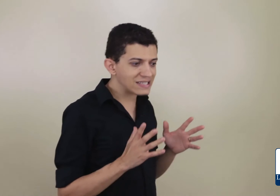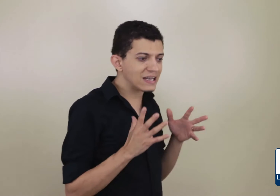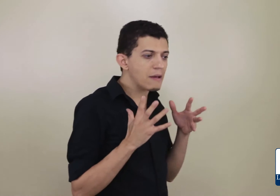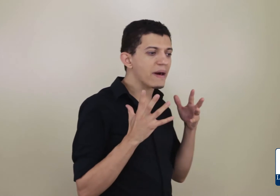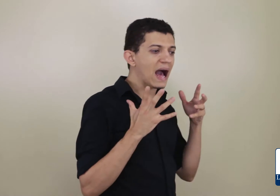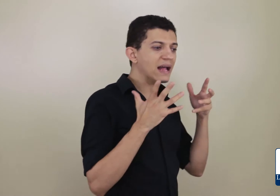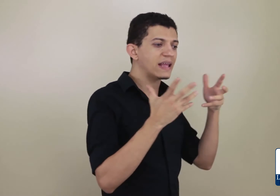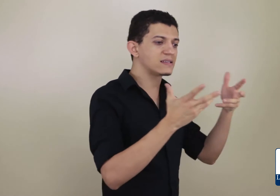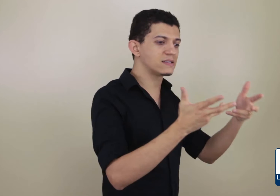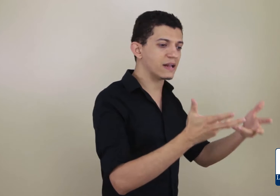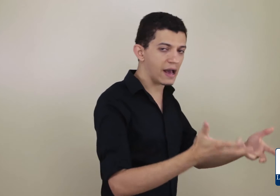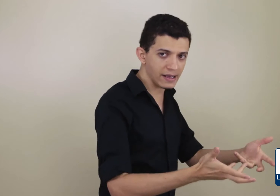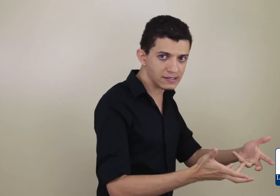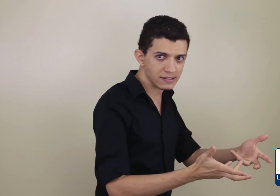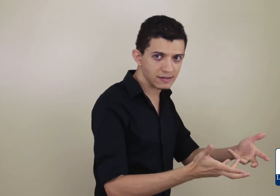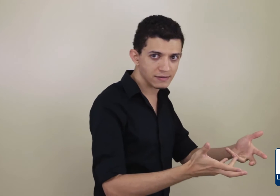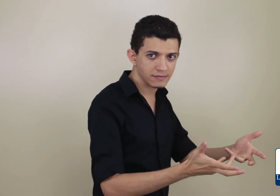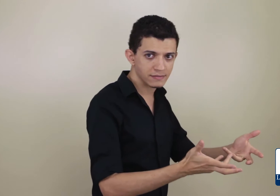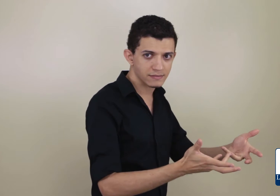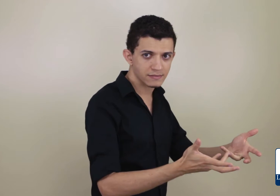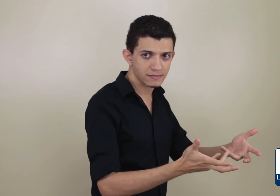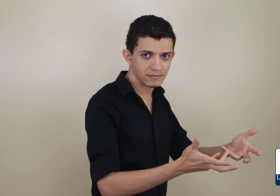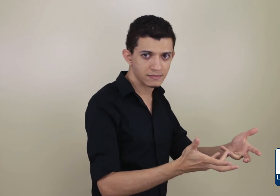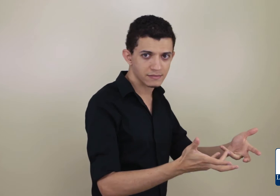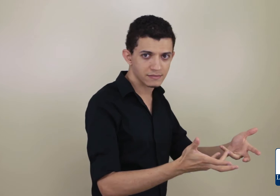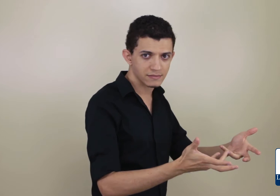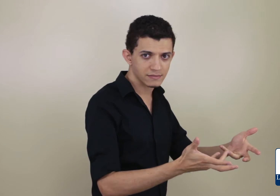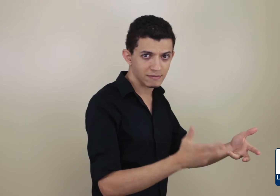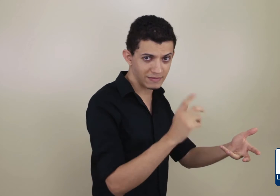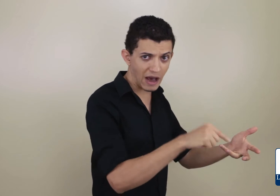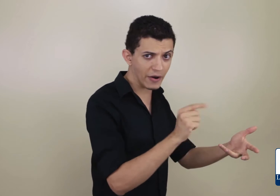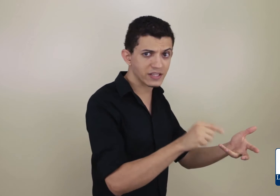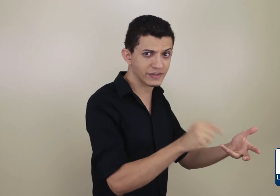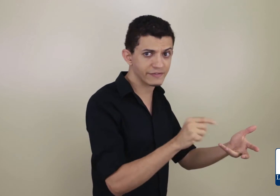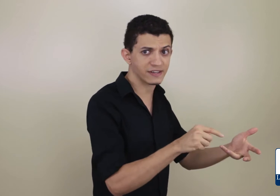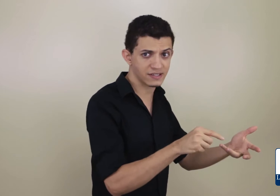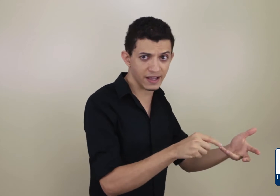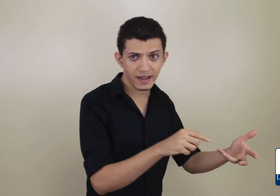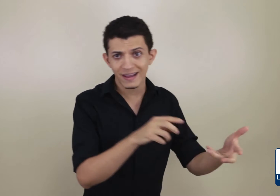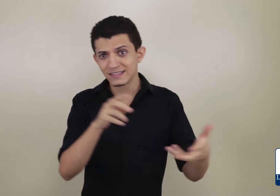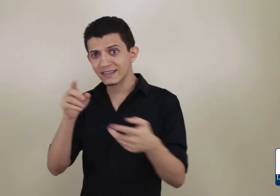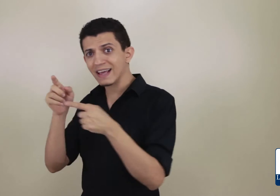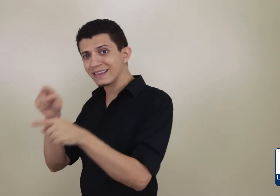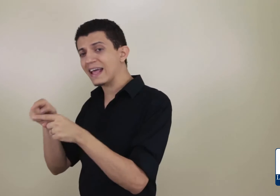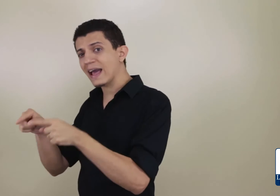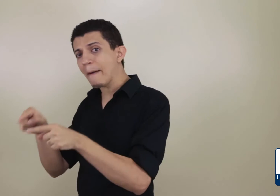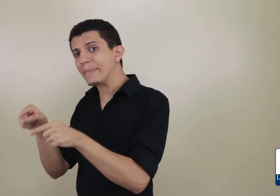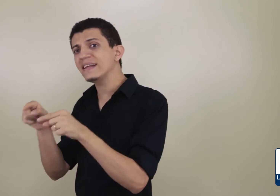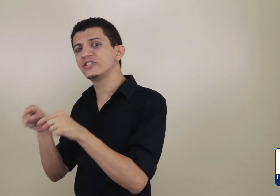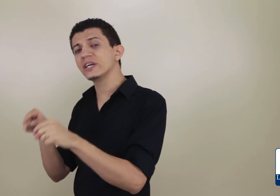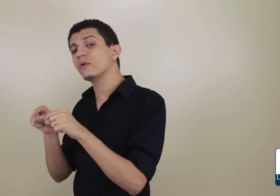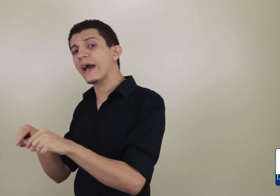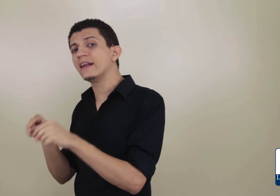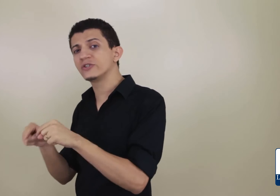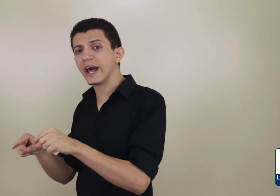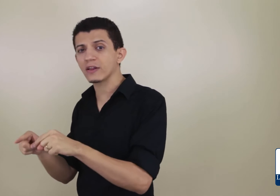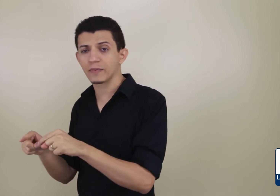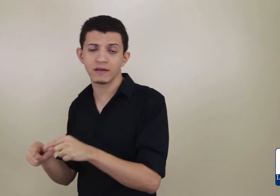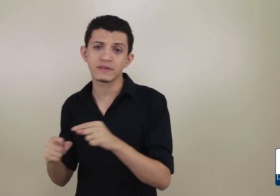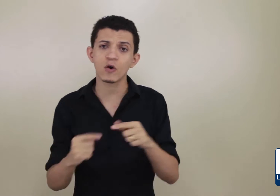se lembrar desses sinais, na hora de você fazer, você tem que ter aprendido eles direito, porque não tem